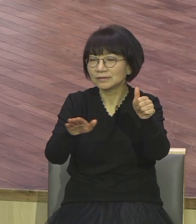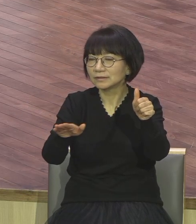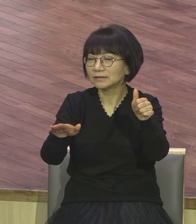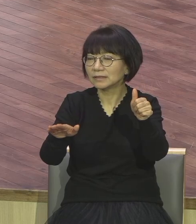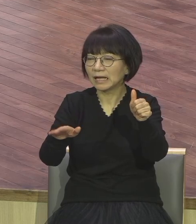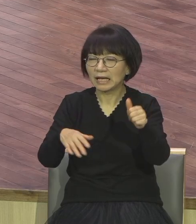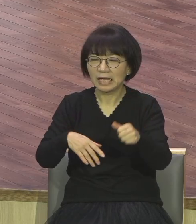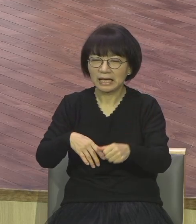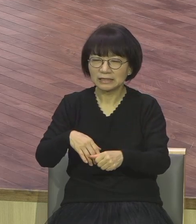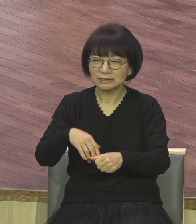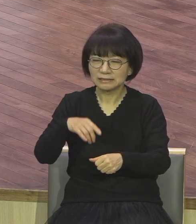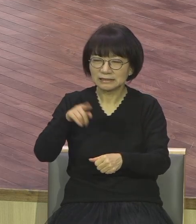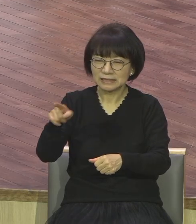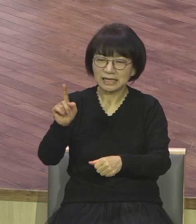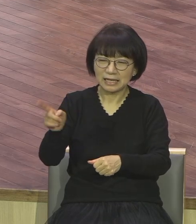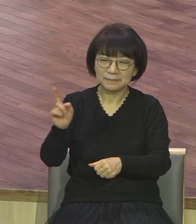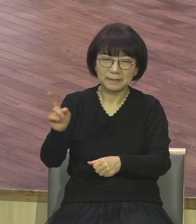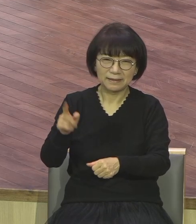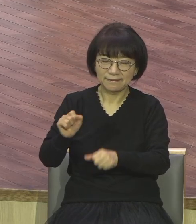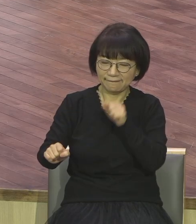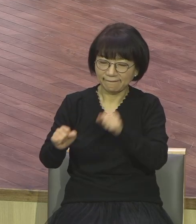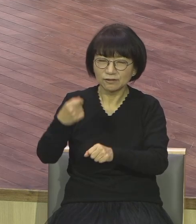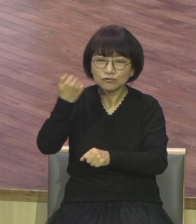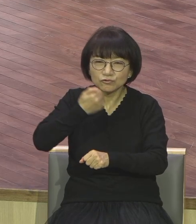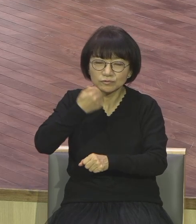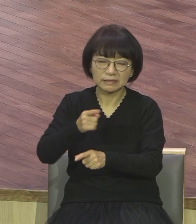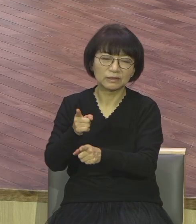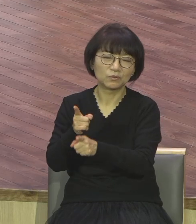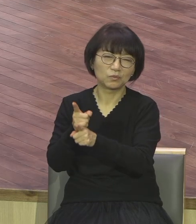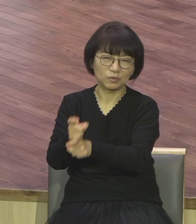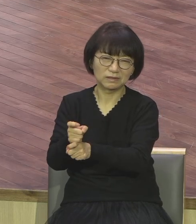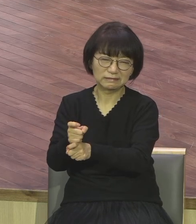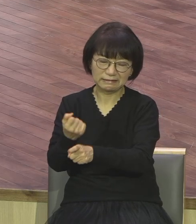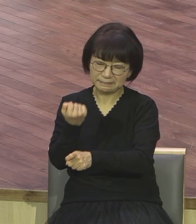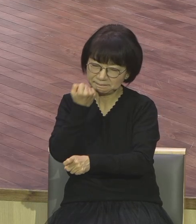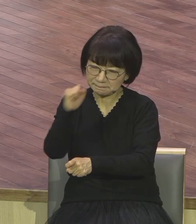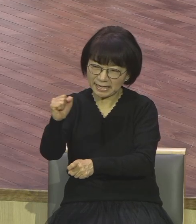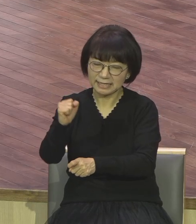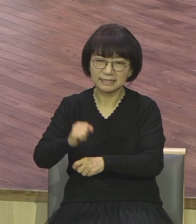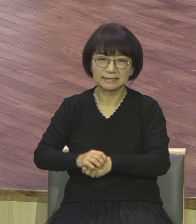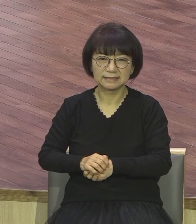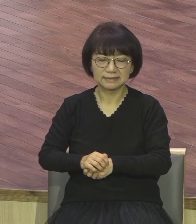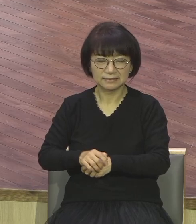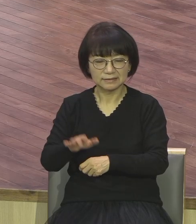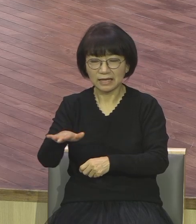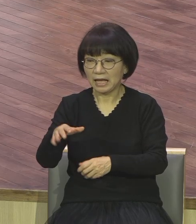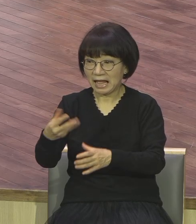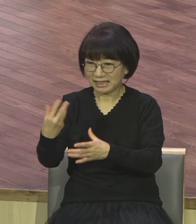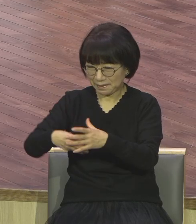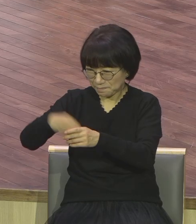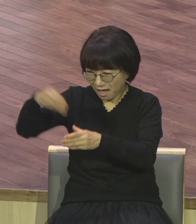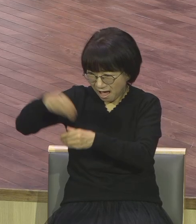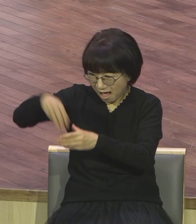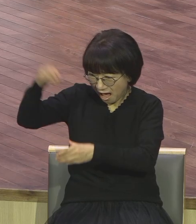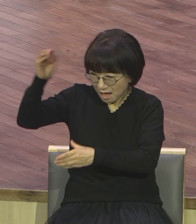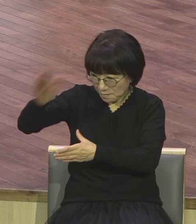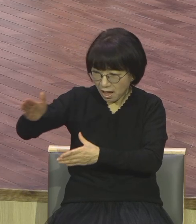그렇게 해놓았다 원수가 그렇게 말씀 그러면서 다 뽑아버리겠다고 말하니까 주인에게 하지